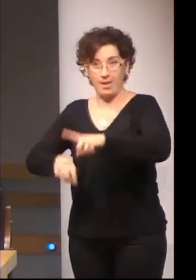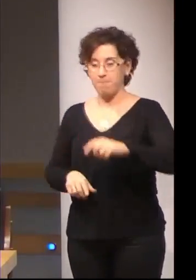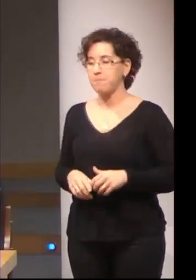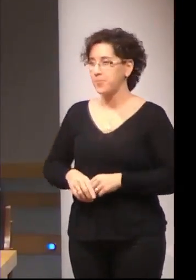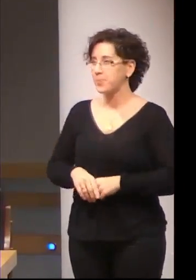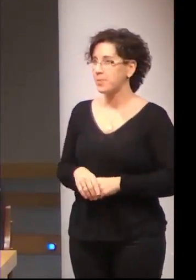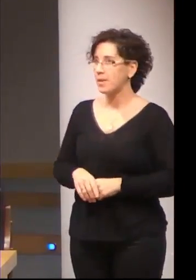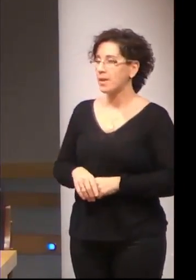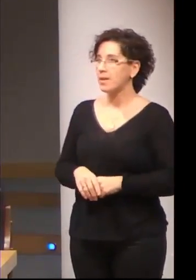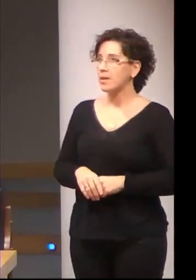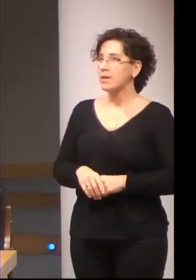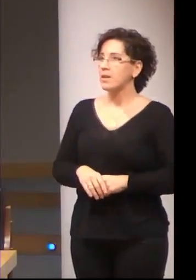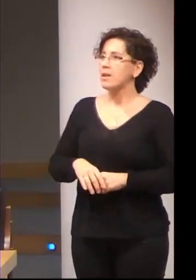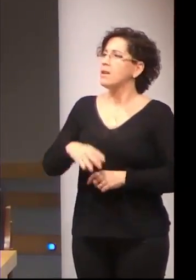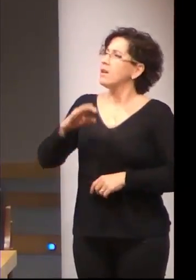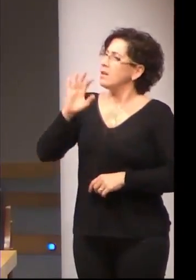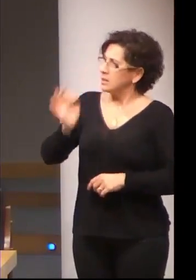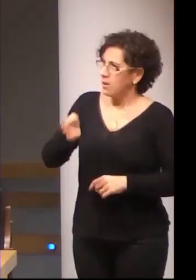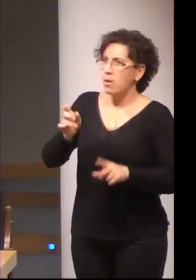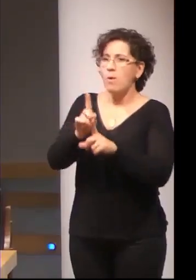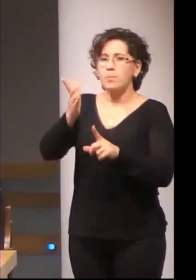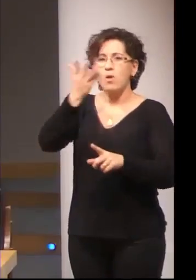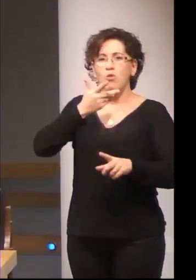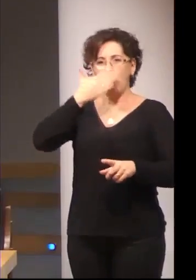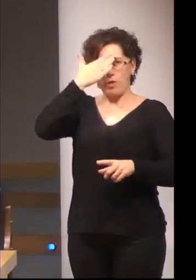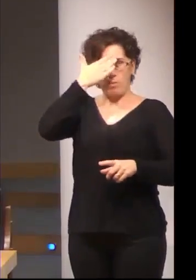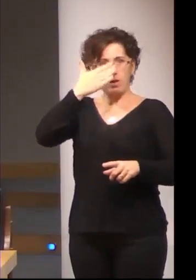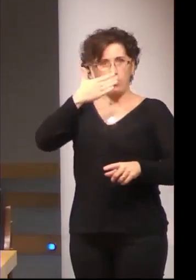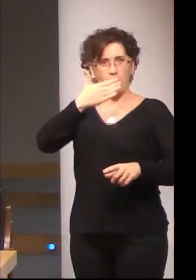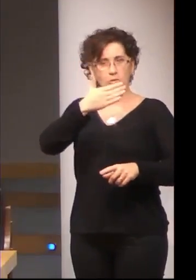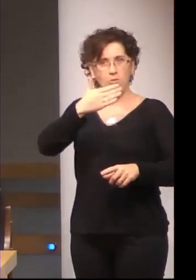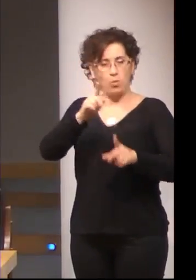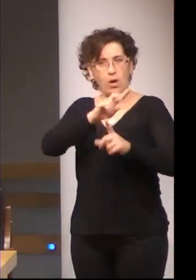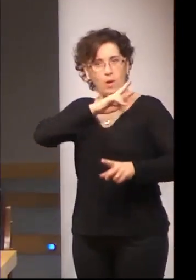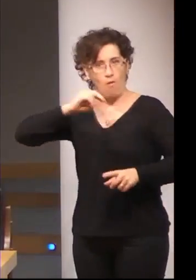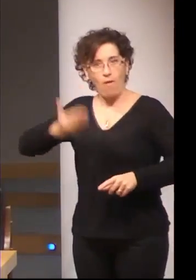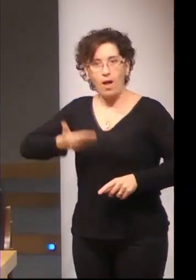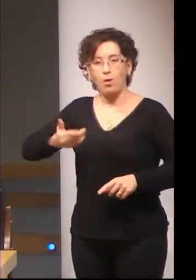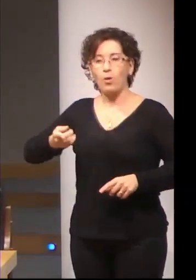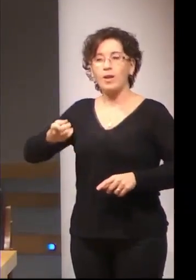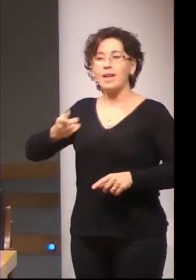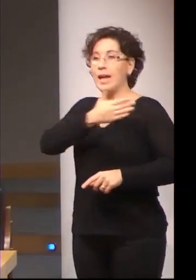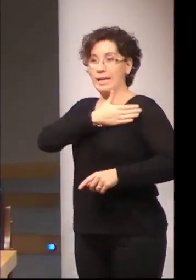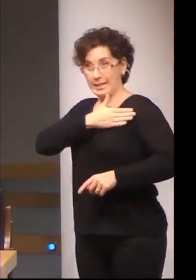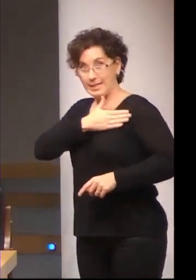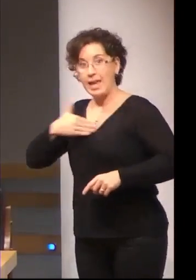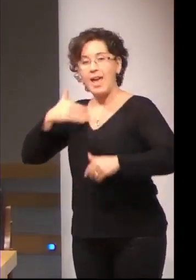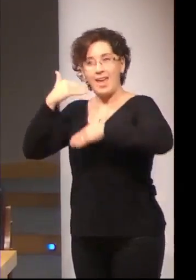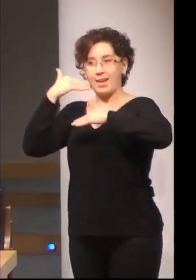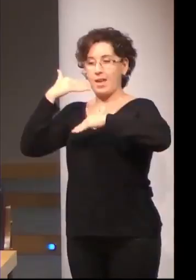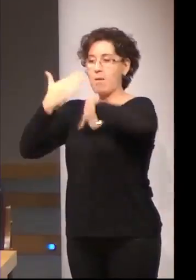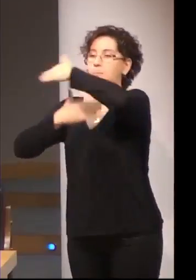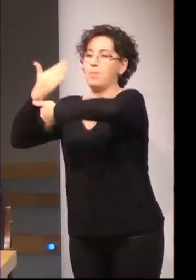conocimientos generales quieren llegar a máster la importancia de la elección de estudios